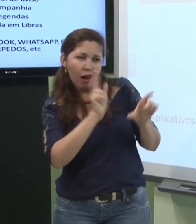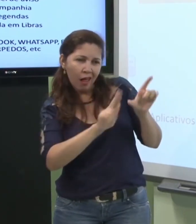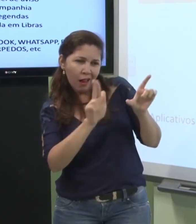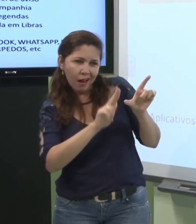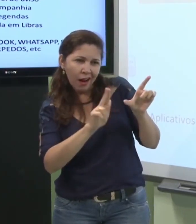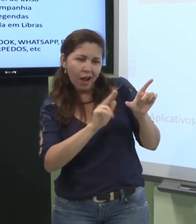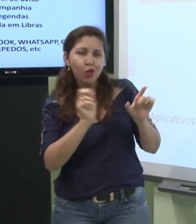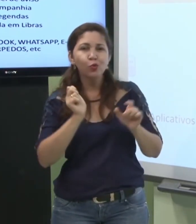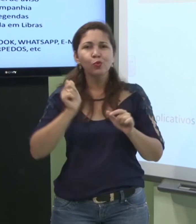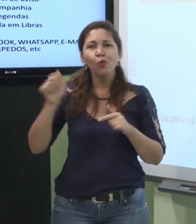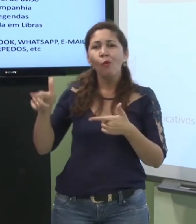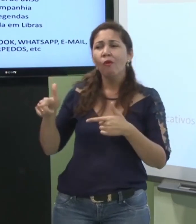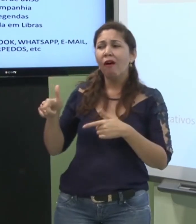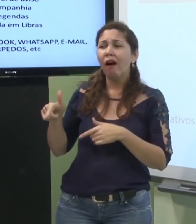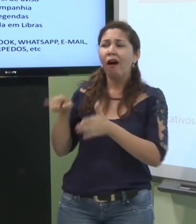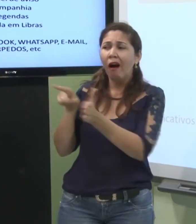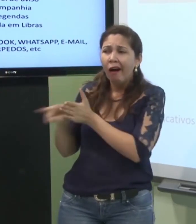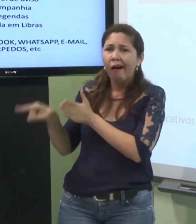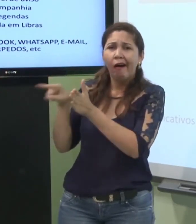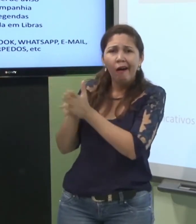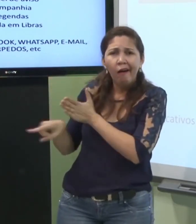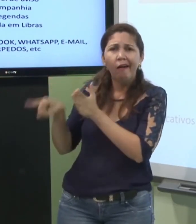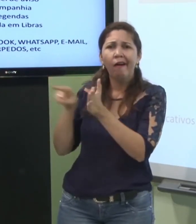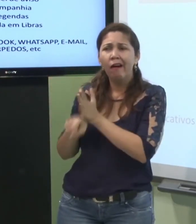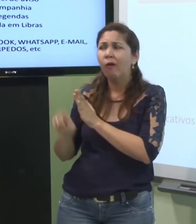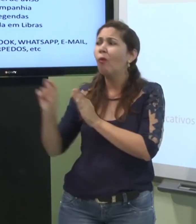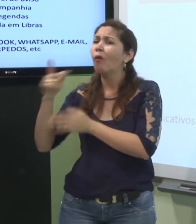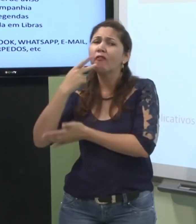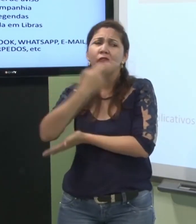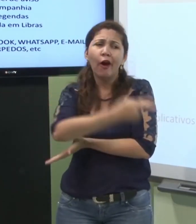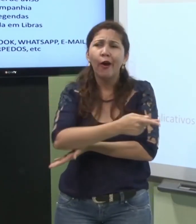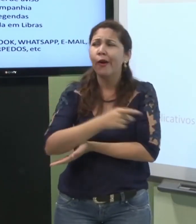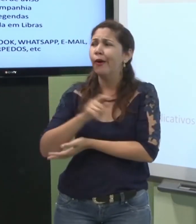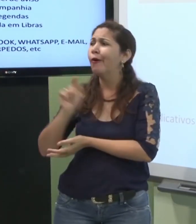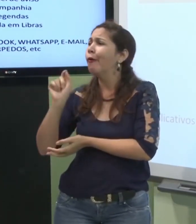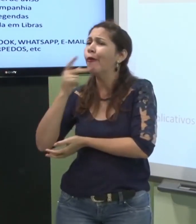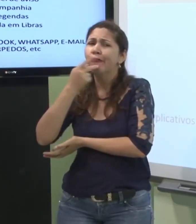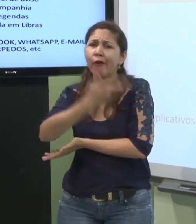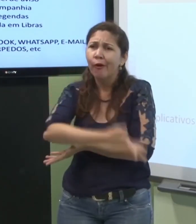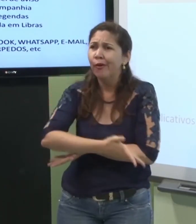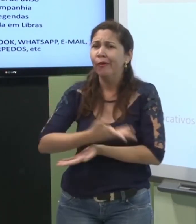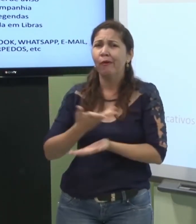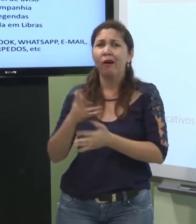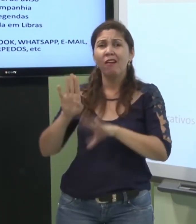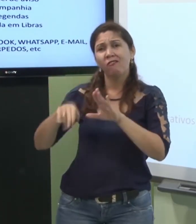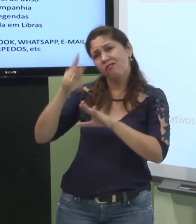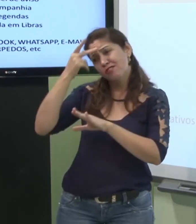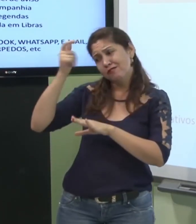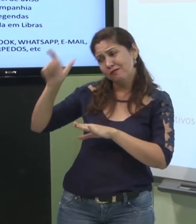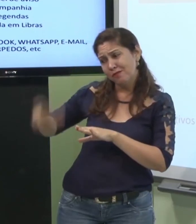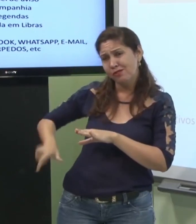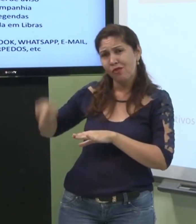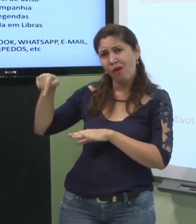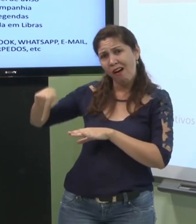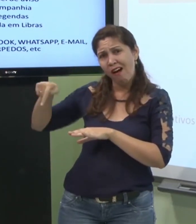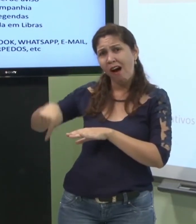eu tentar ler a legenda do que eu ficar perguntando às pessoas que estão próximas a mim. porque elas não vão ter paciência